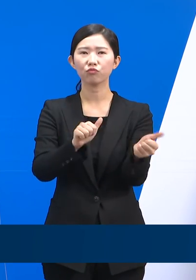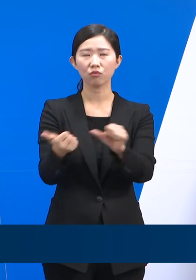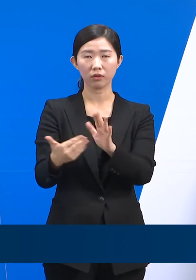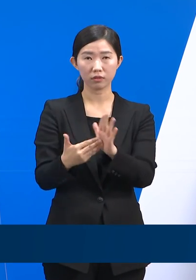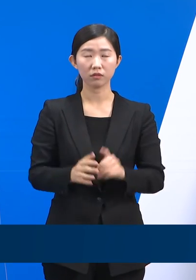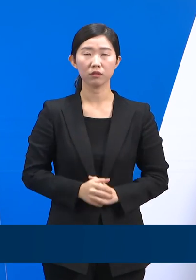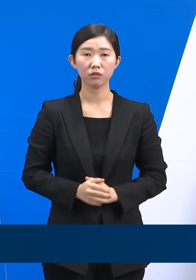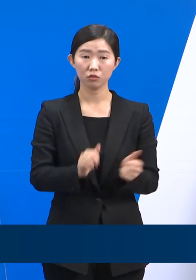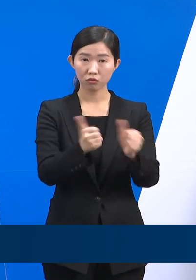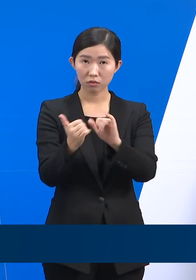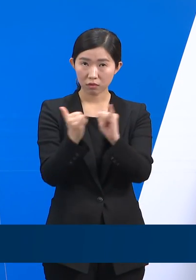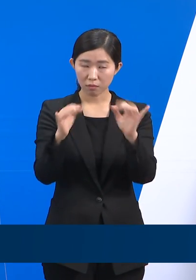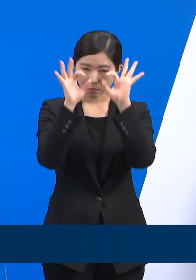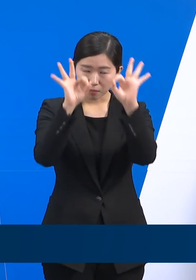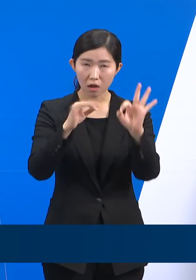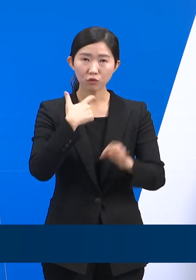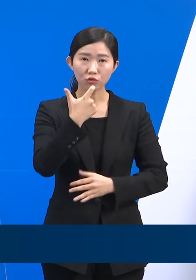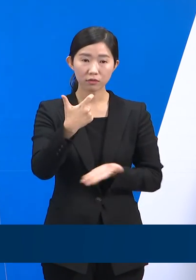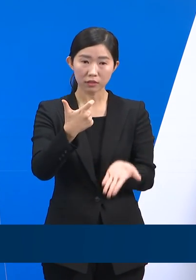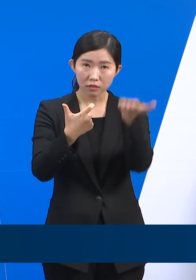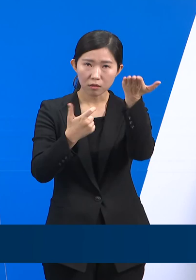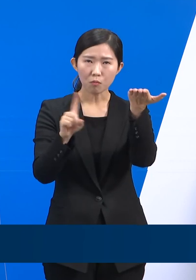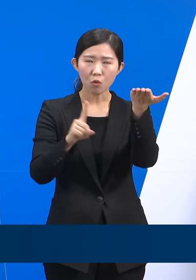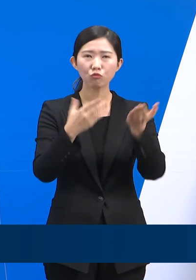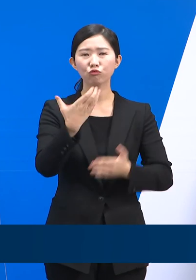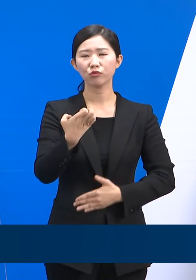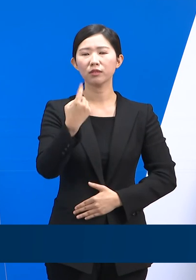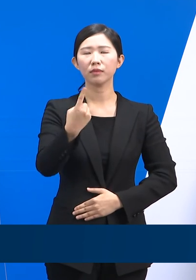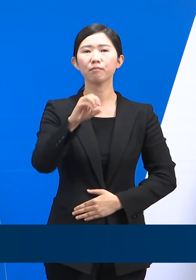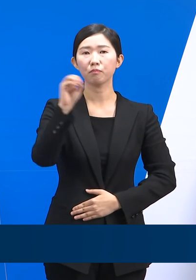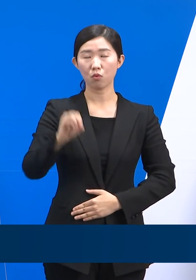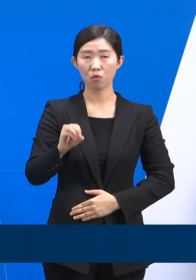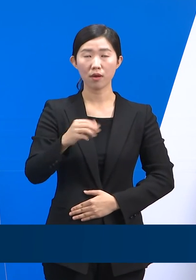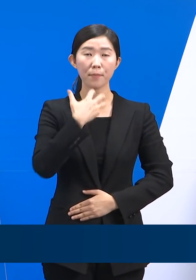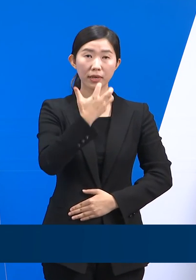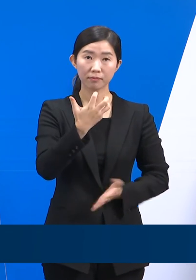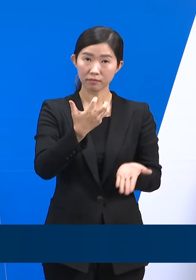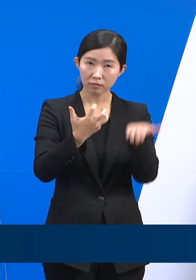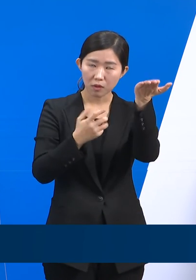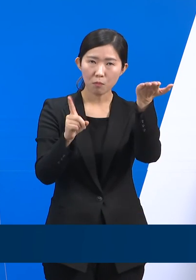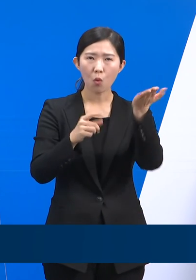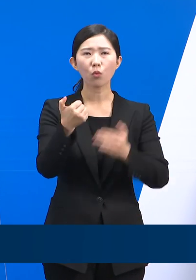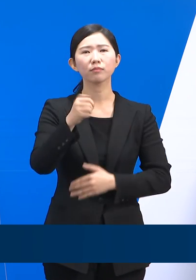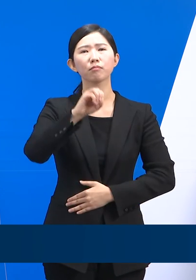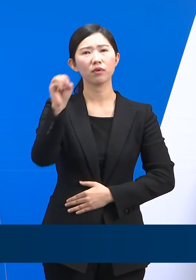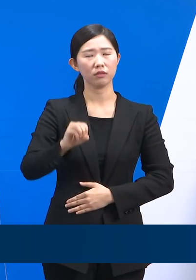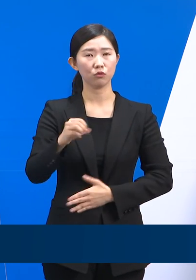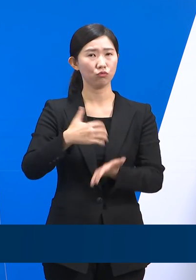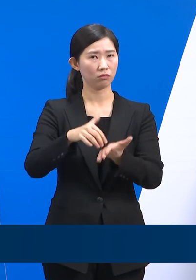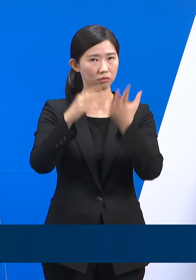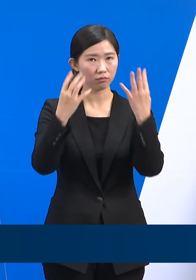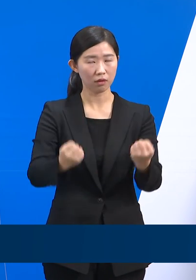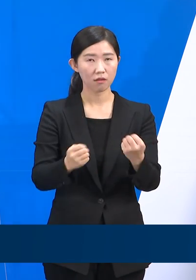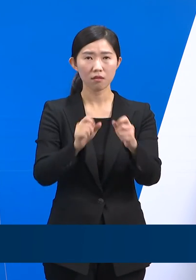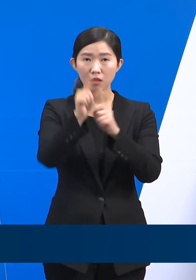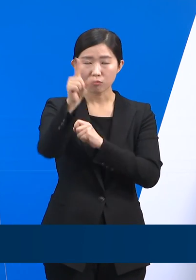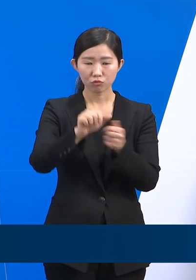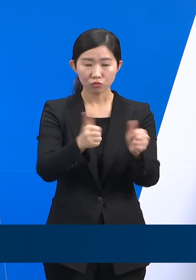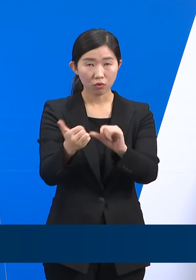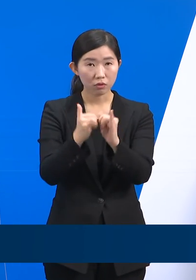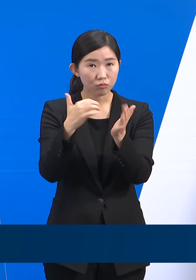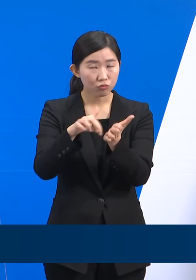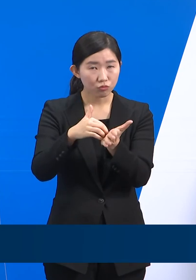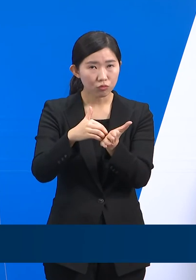사망자 분포를 보면 60세 이상이 91%, 80세 이상이 50%를 차지하는 등 대부분의 사망자가